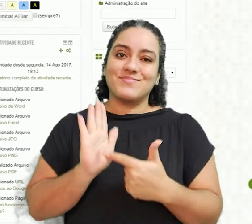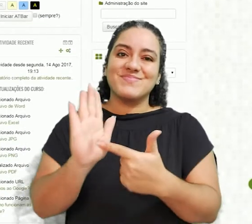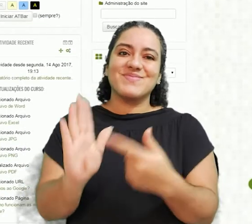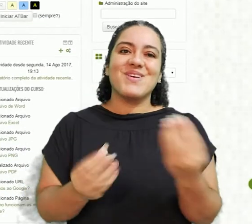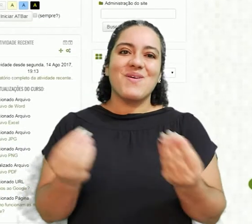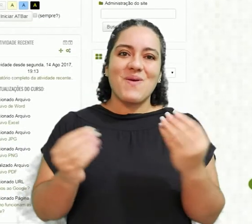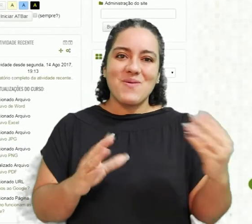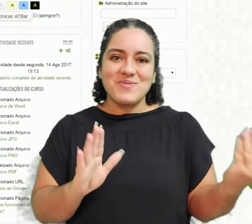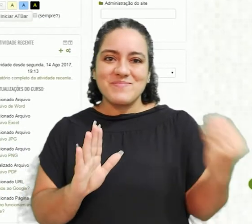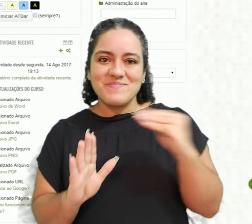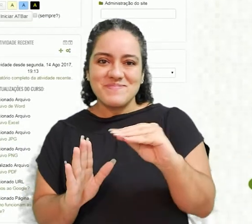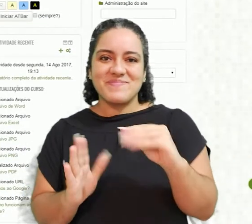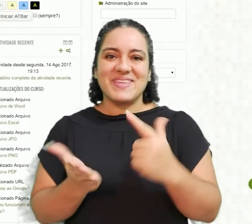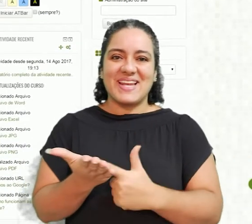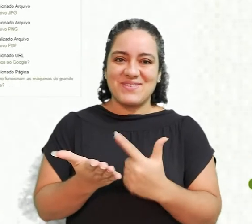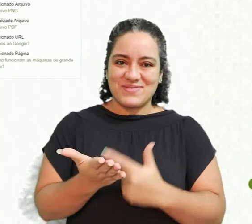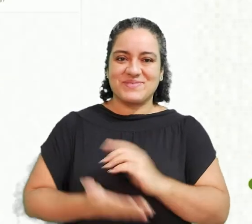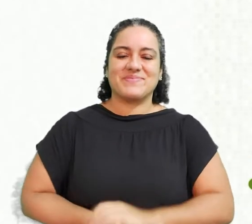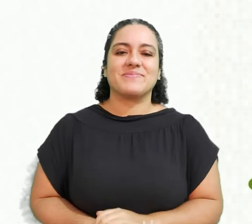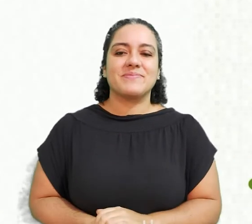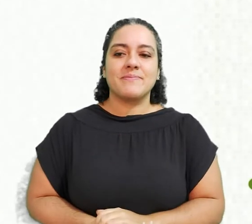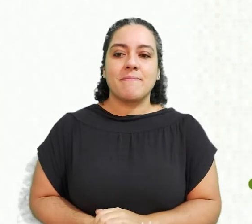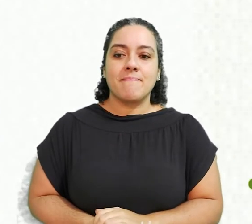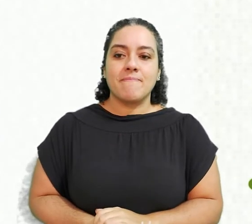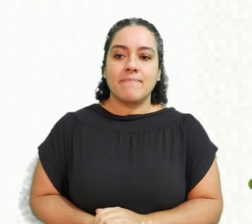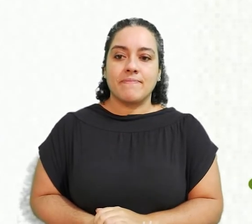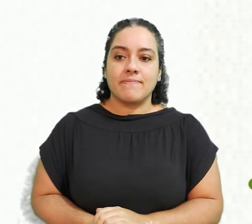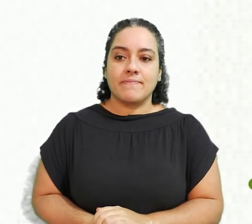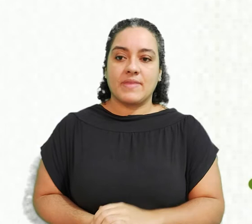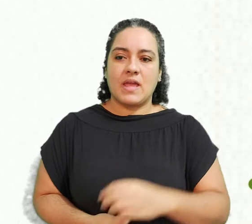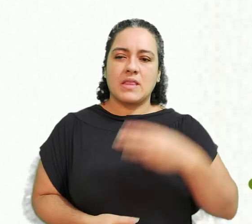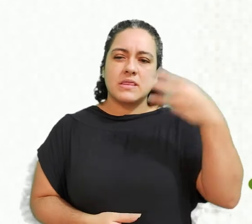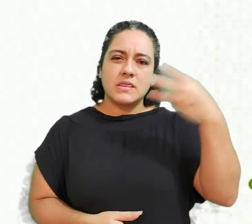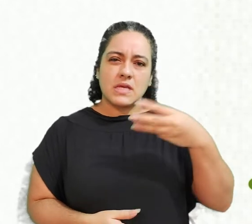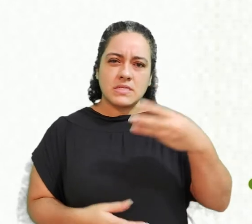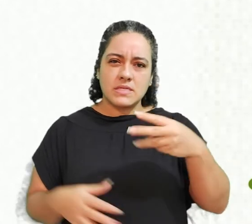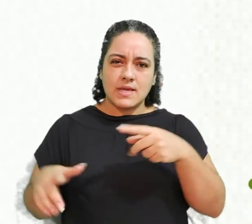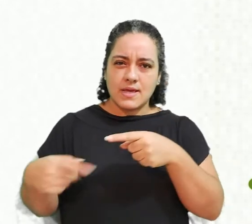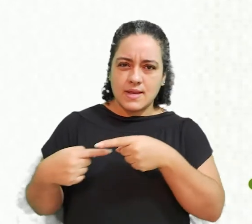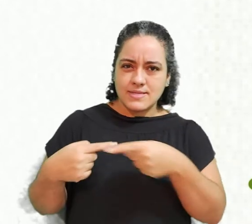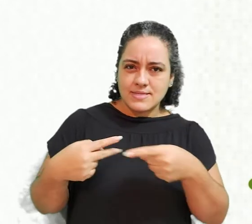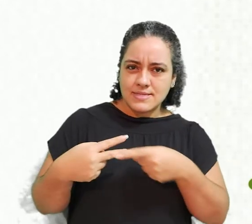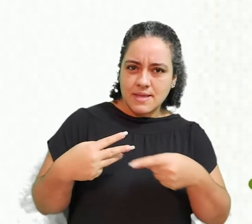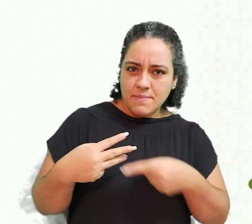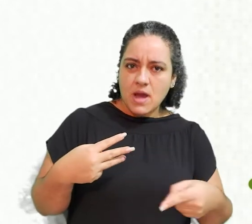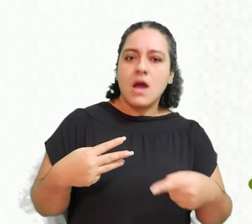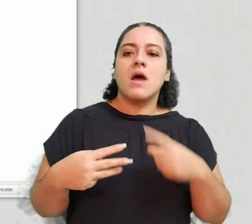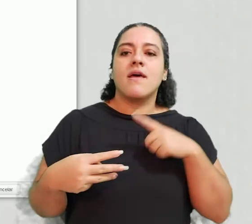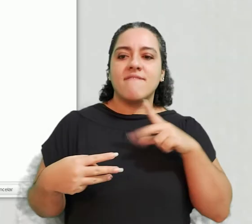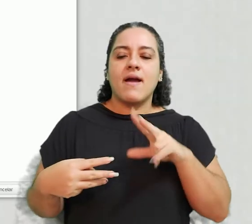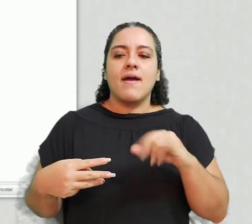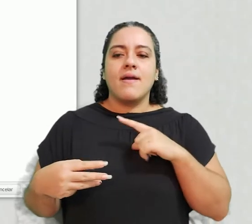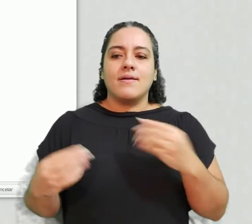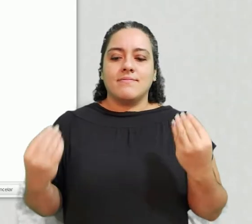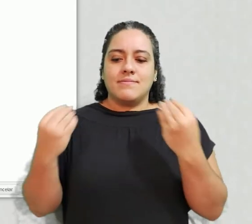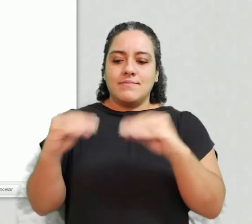eu vou te mostrar aqui como inserir um livro desse. Vamos aqui na terceira semana, vamos adicionar o recurso